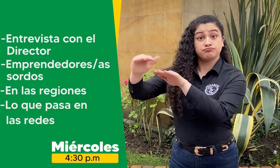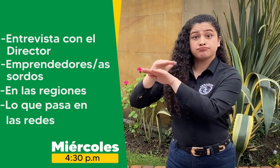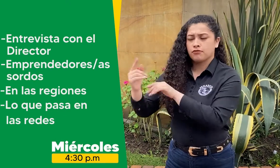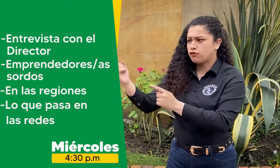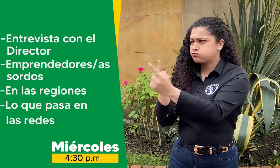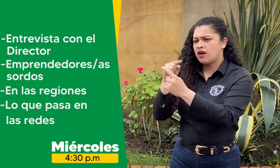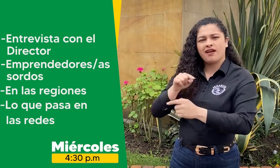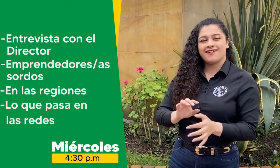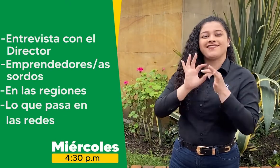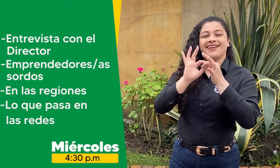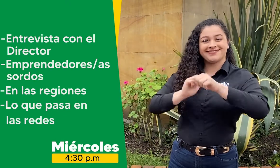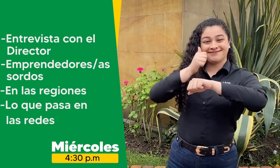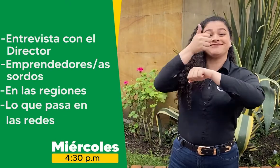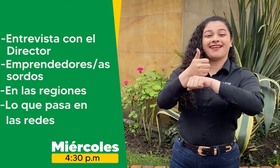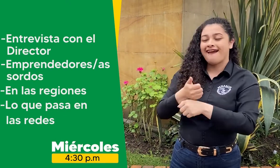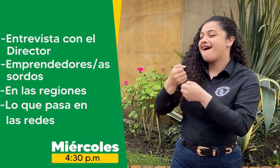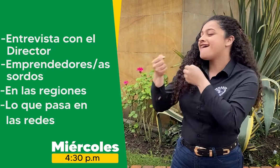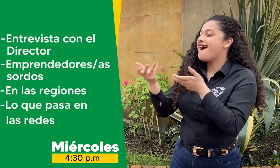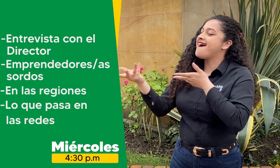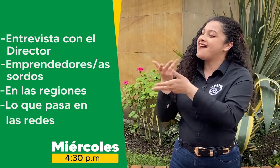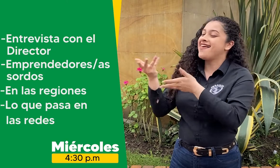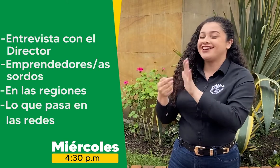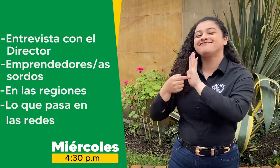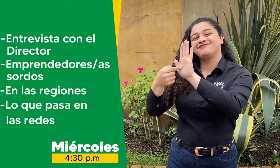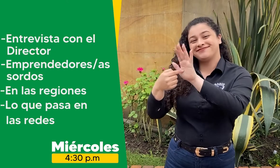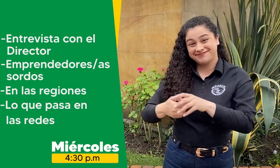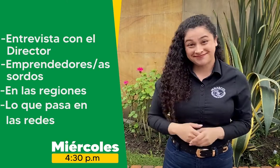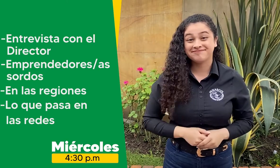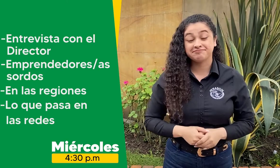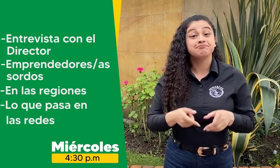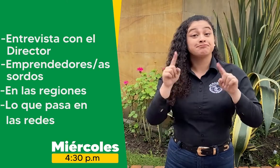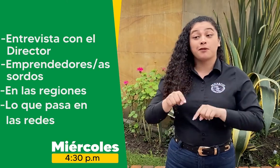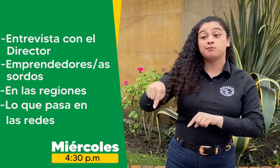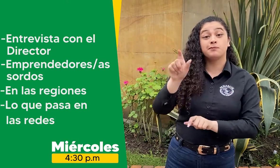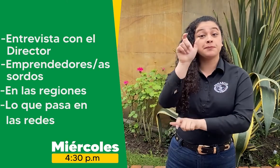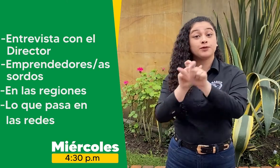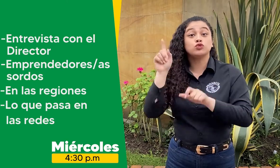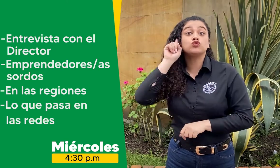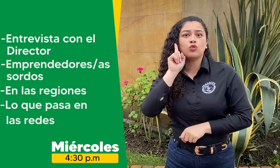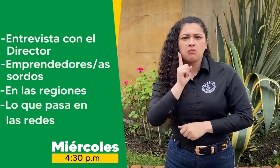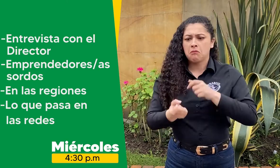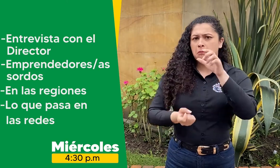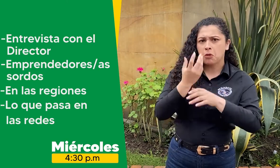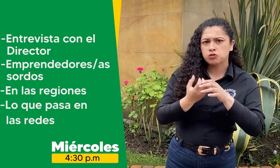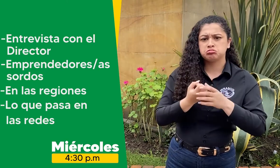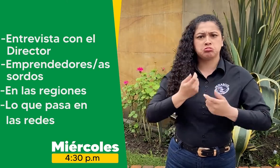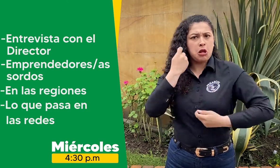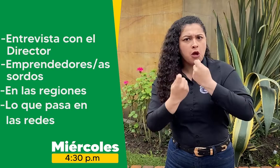Entrevista con el director, el cual tendremos varios invitados. Además, continuaremos mostrando